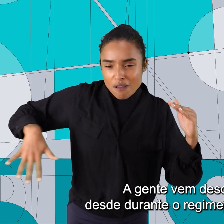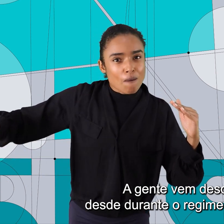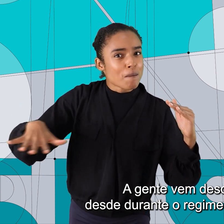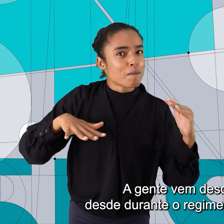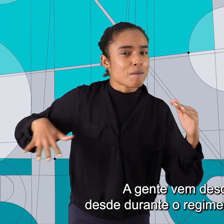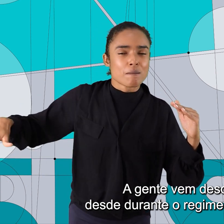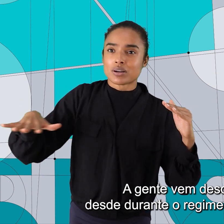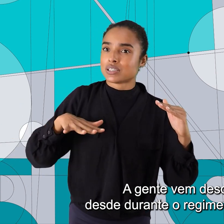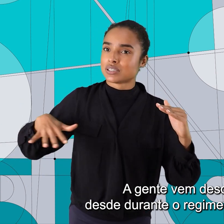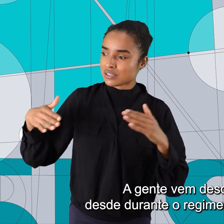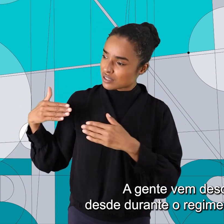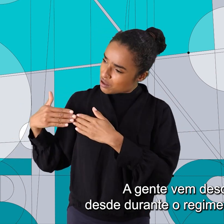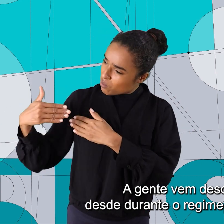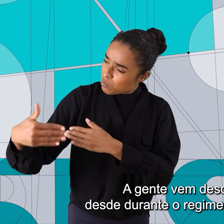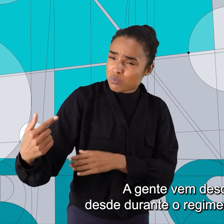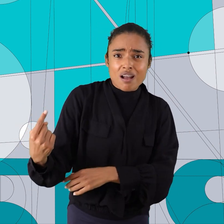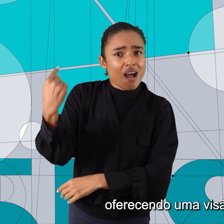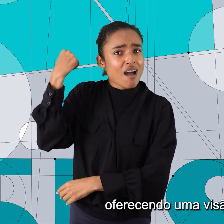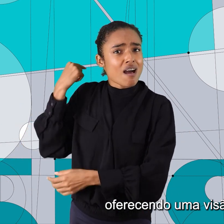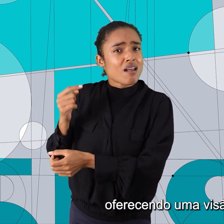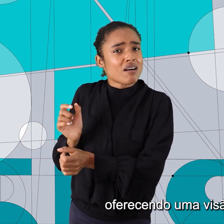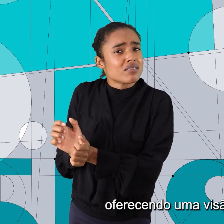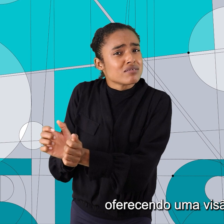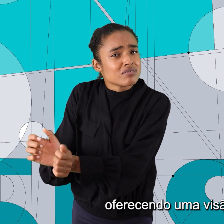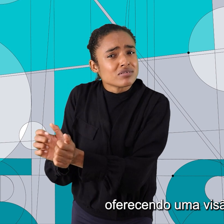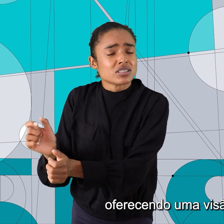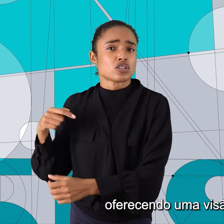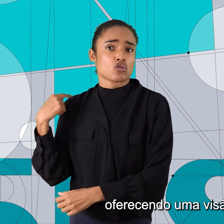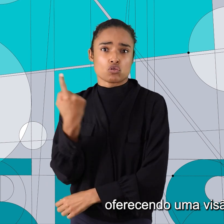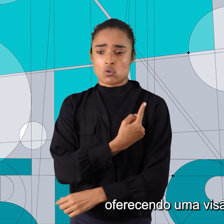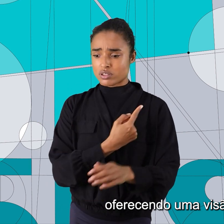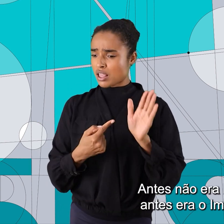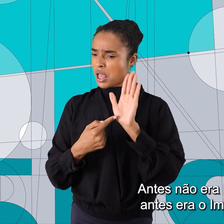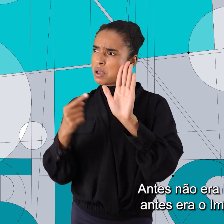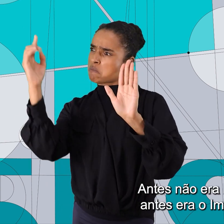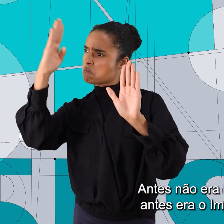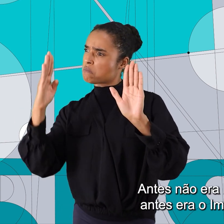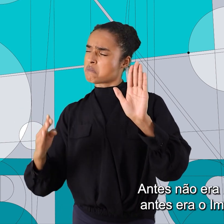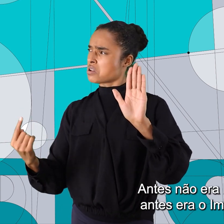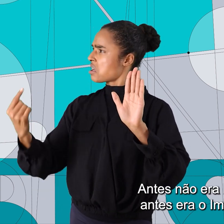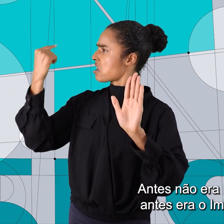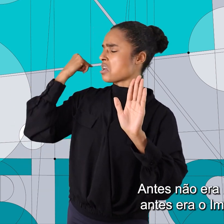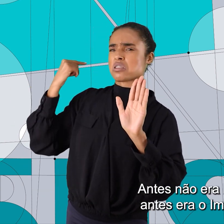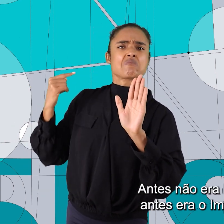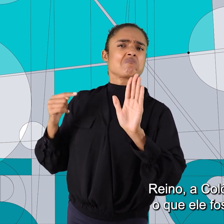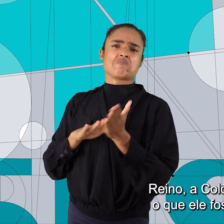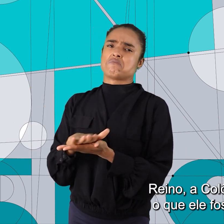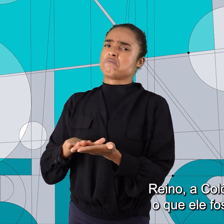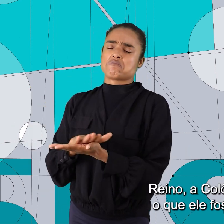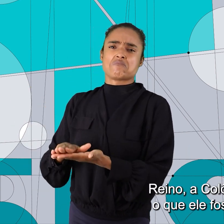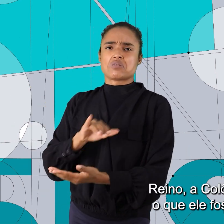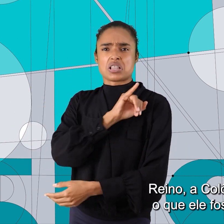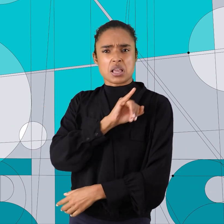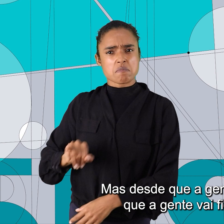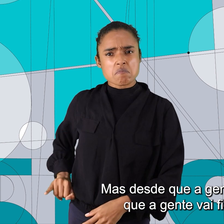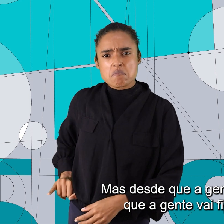antes, desde e durante o regime da escravidão, oferecendo uma visão de Brasil. Antes não era Brasil, antes era o império, reino,